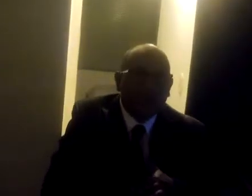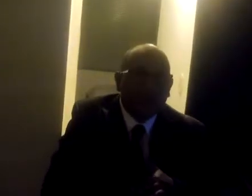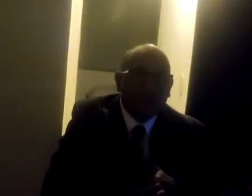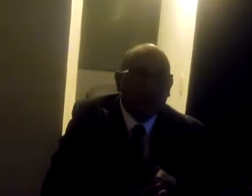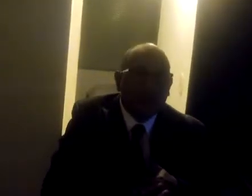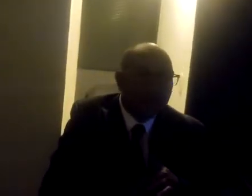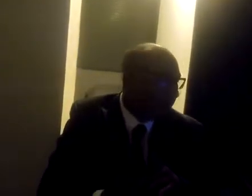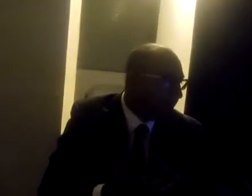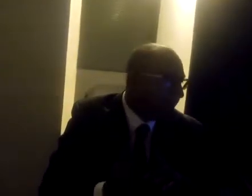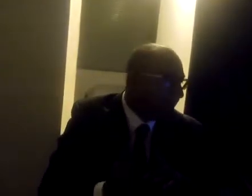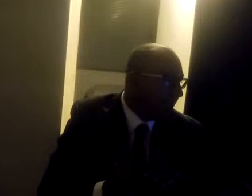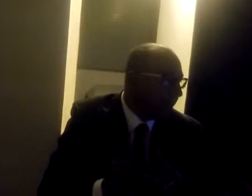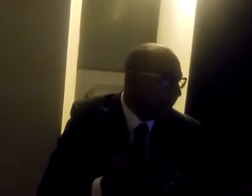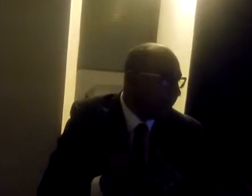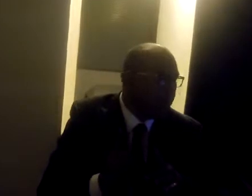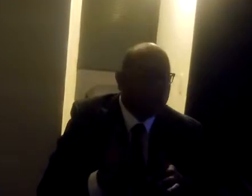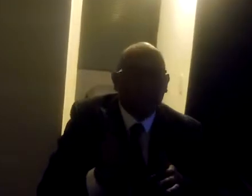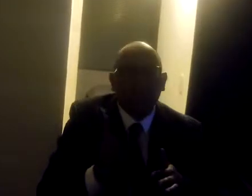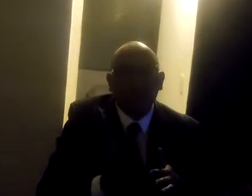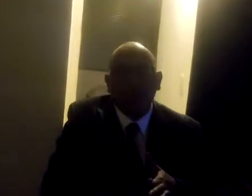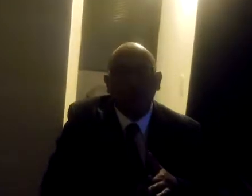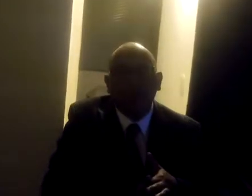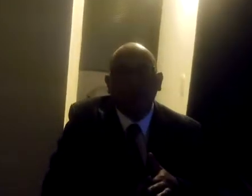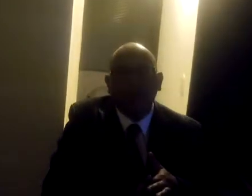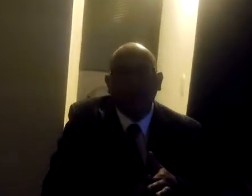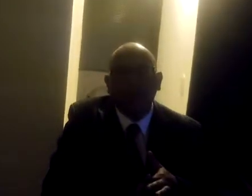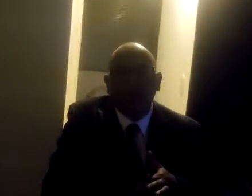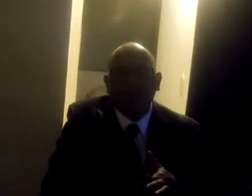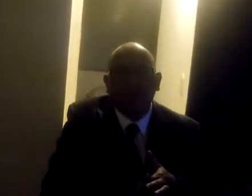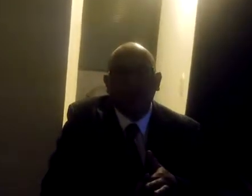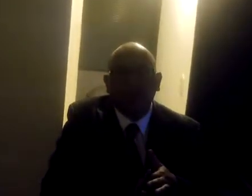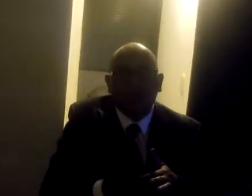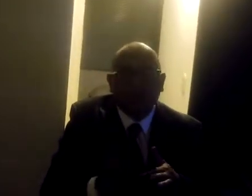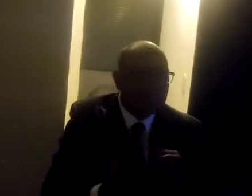y comenzó a regir a partir del 1 de noviembre de 1993.